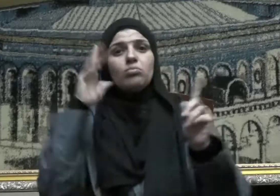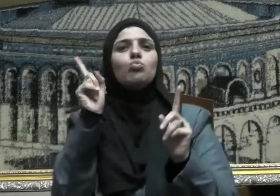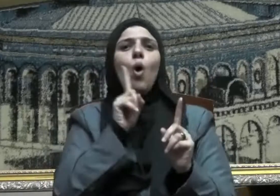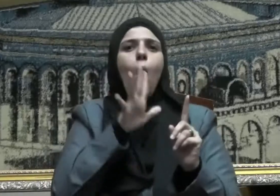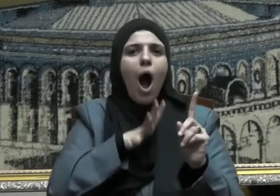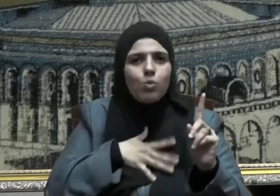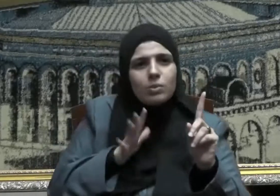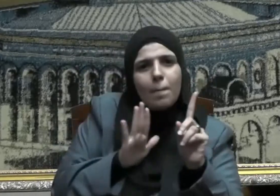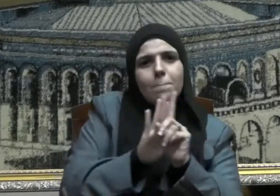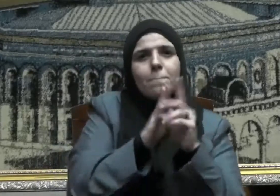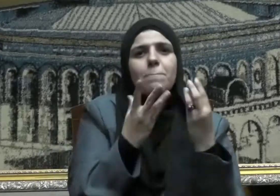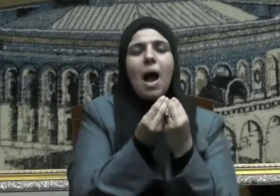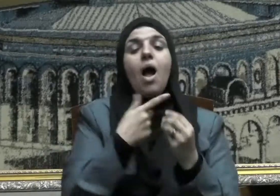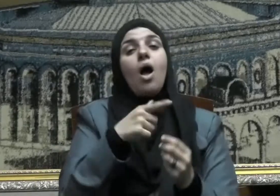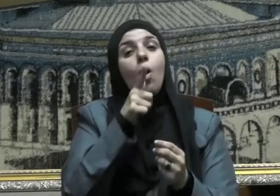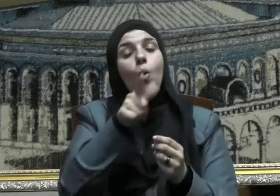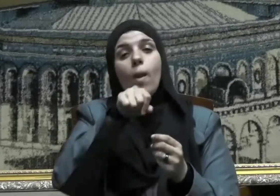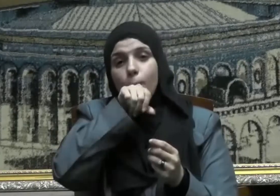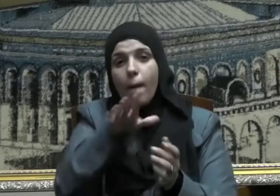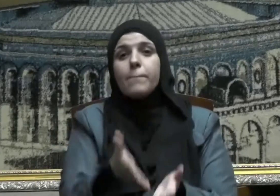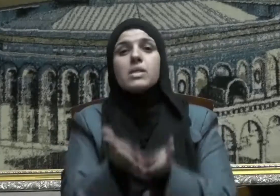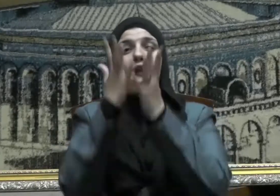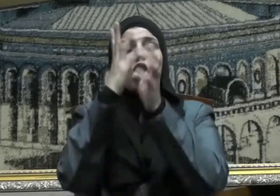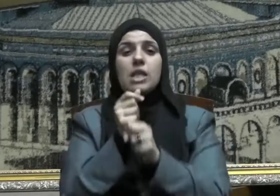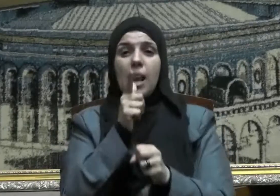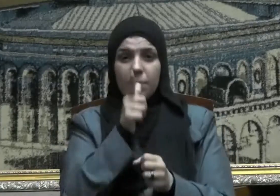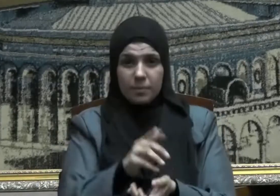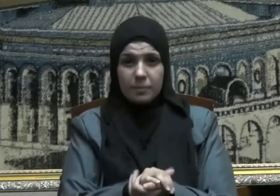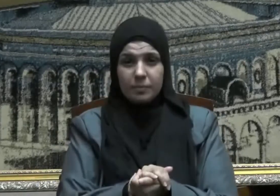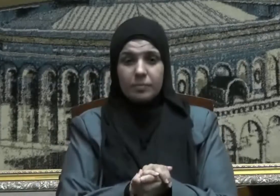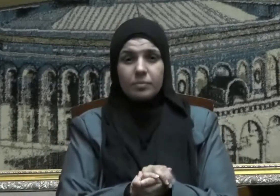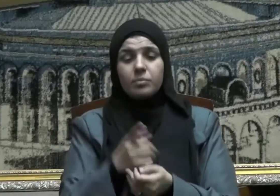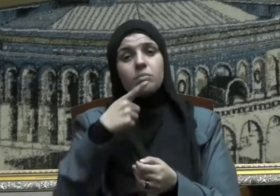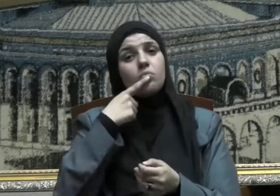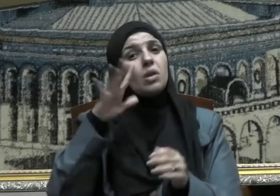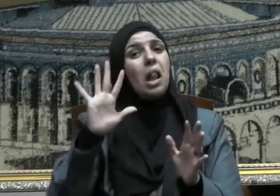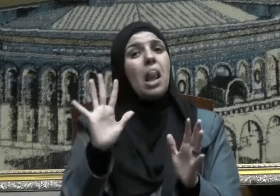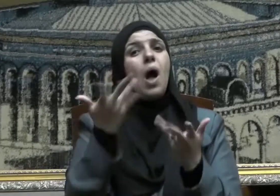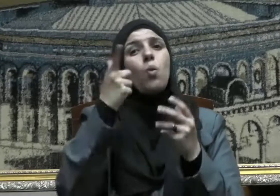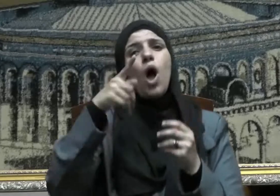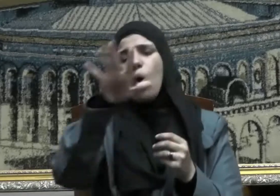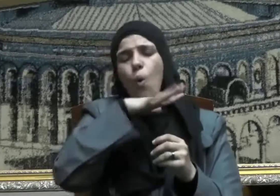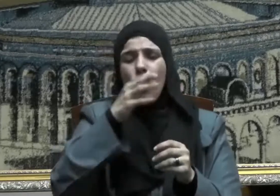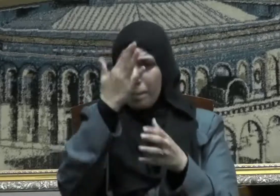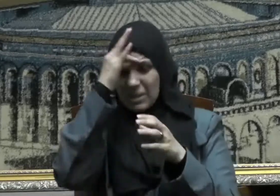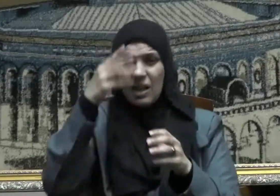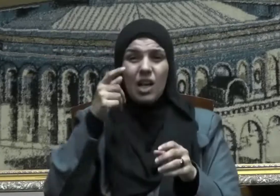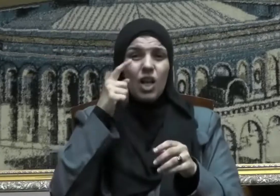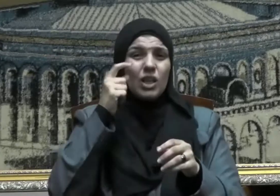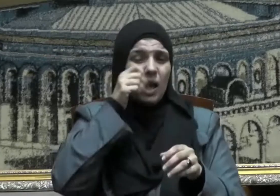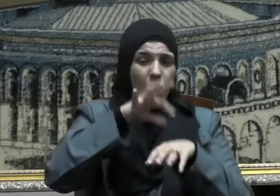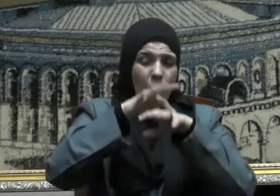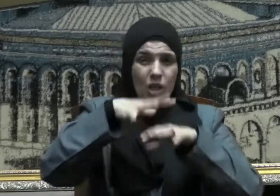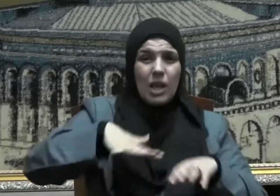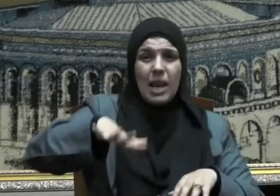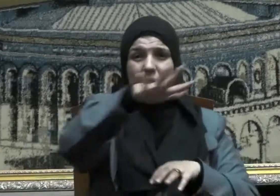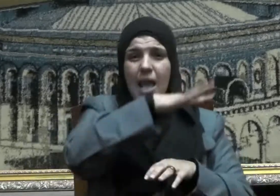تنفر الناس منه يقول صلى الله عليه وسلم لولا أن أشق على أمتي